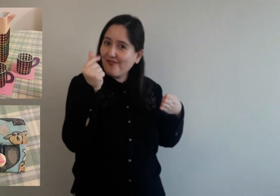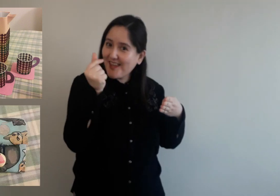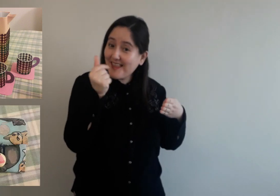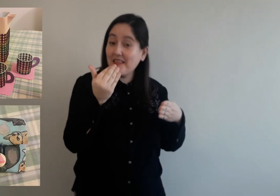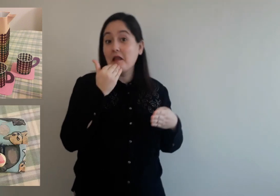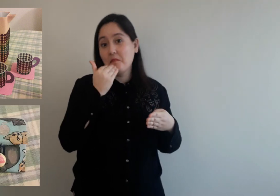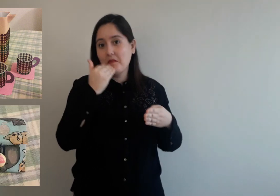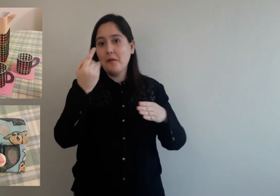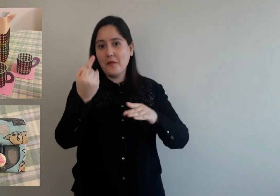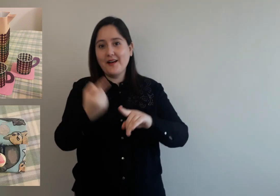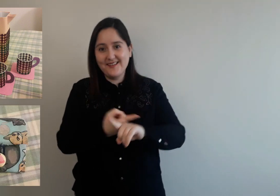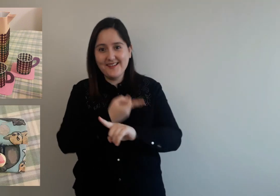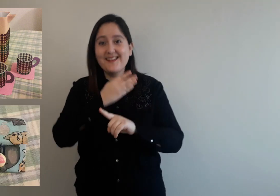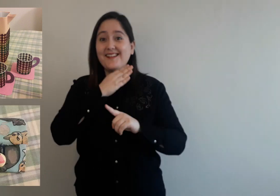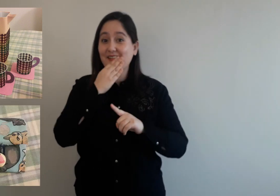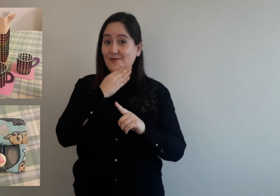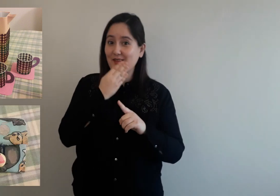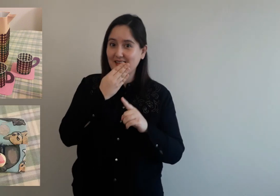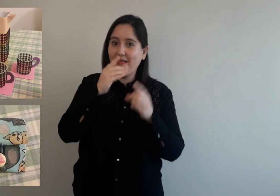billetera también con materiales reutilizados.